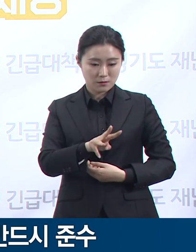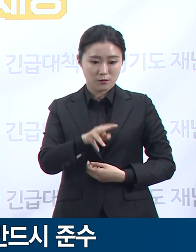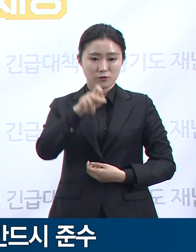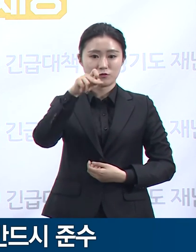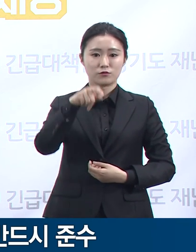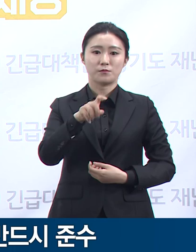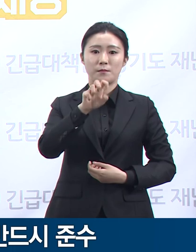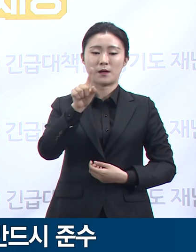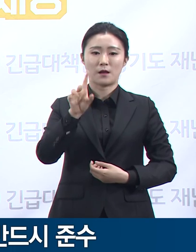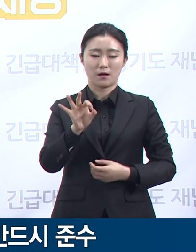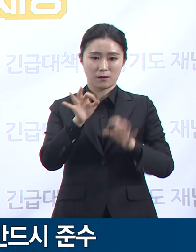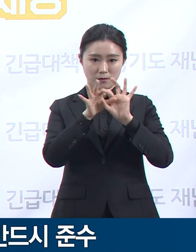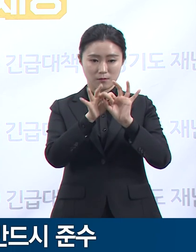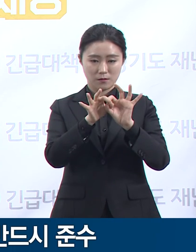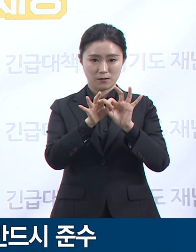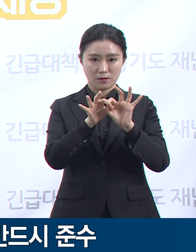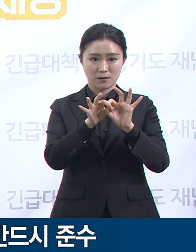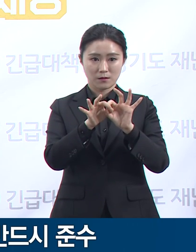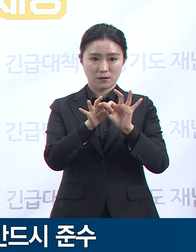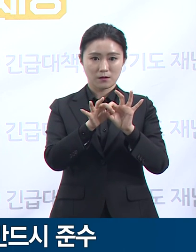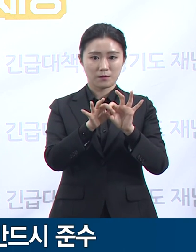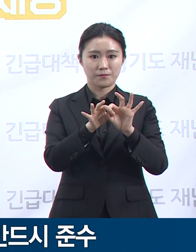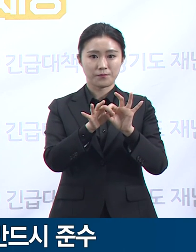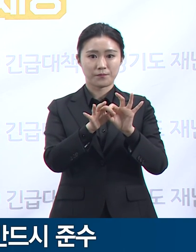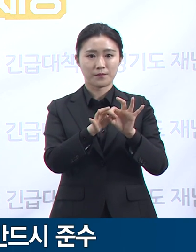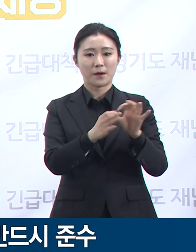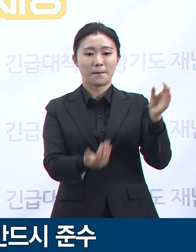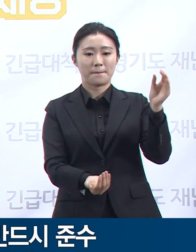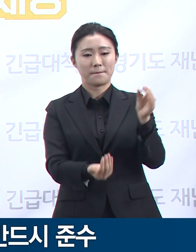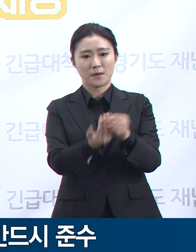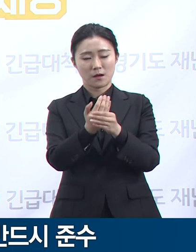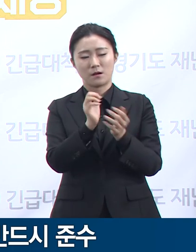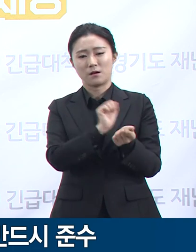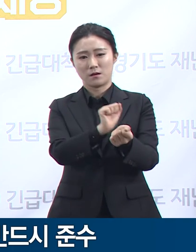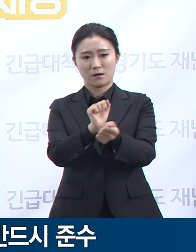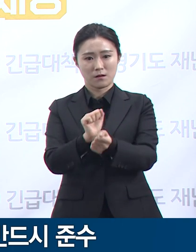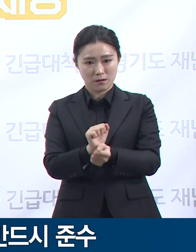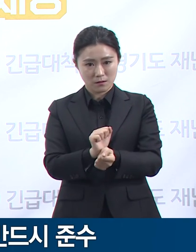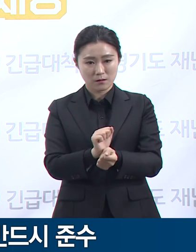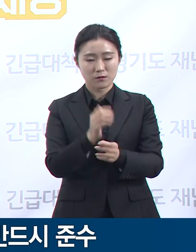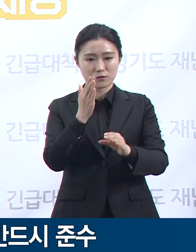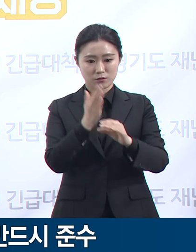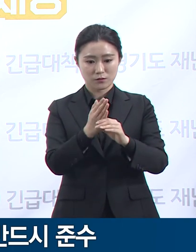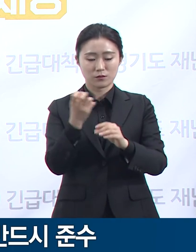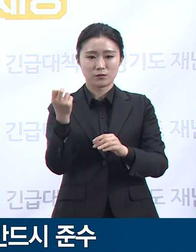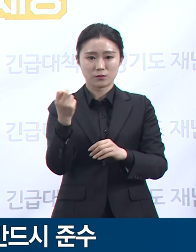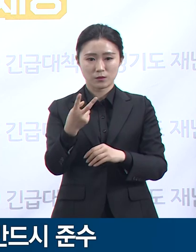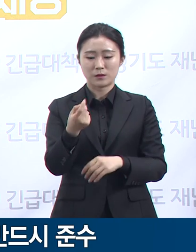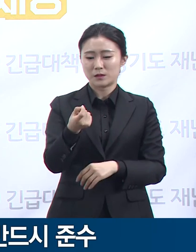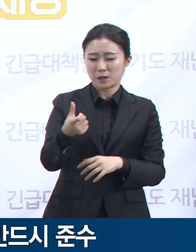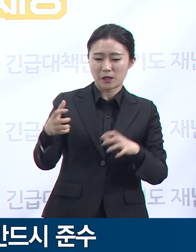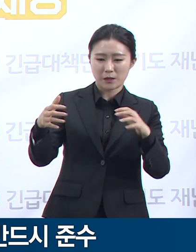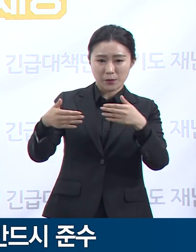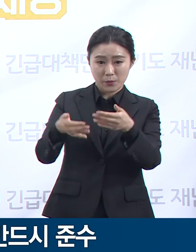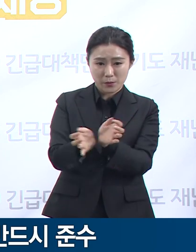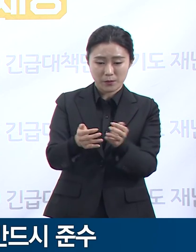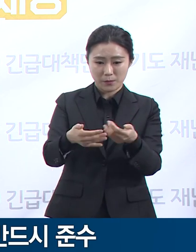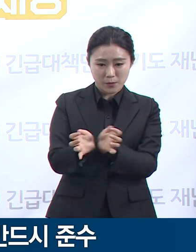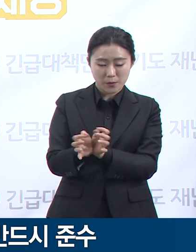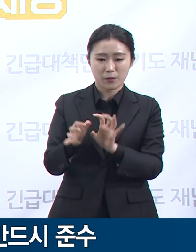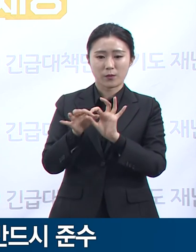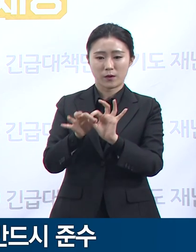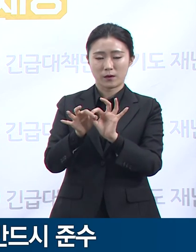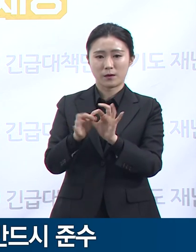전파되고 있고 도내, 교회의 소규모 모임 관련 집단 감염이 발생하면서 또 다른 감염 확산 조짐도 보이고 있습니다.